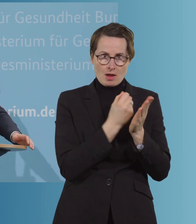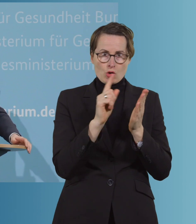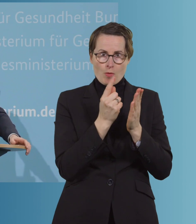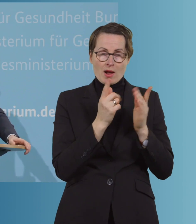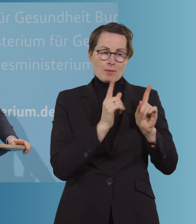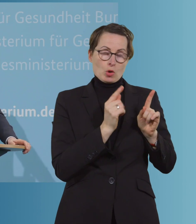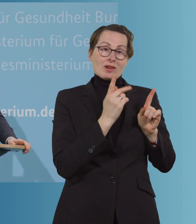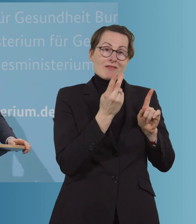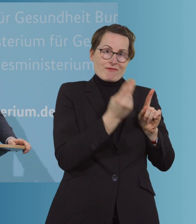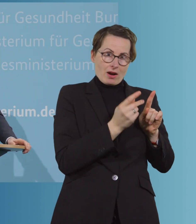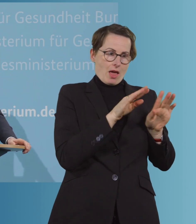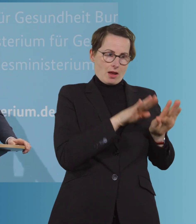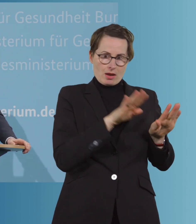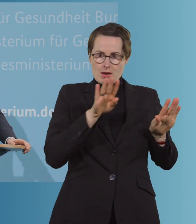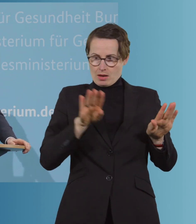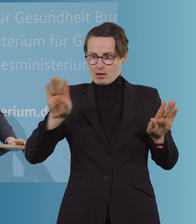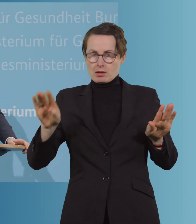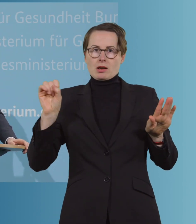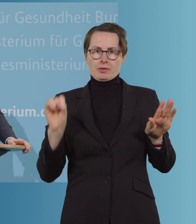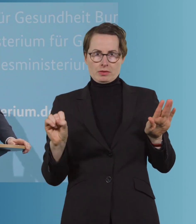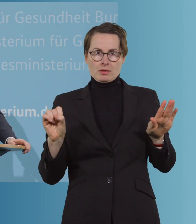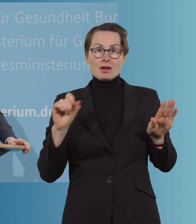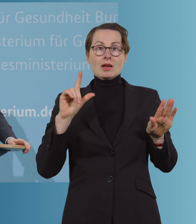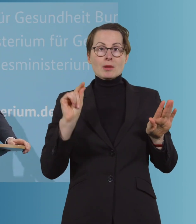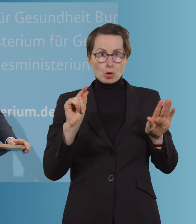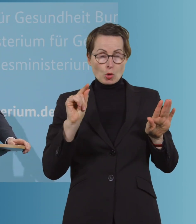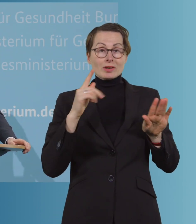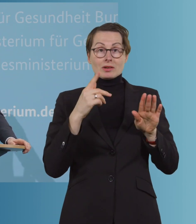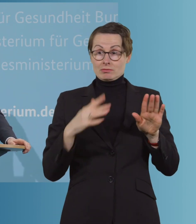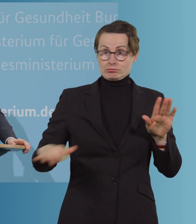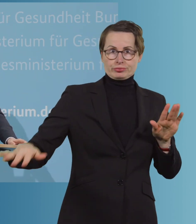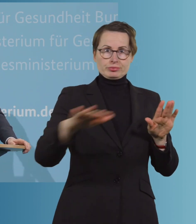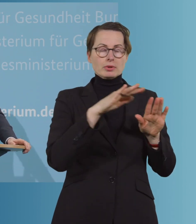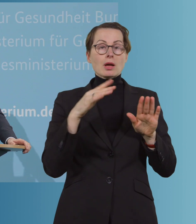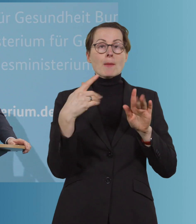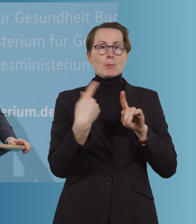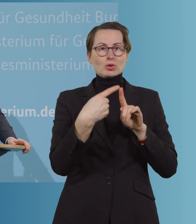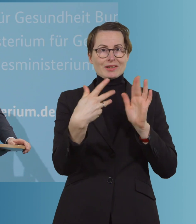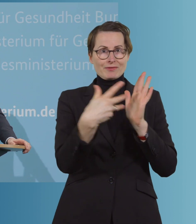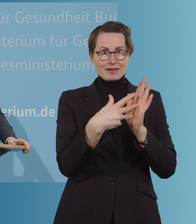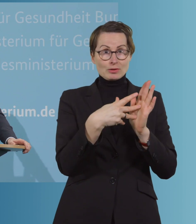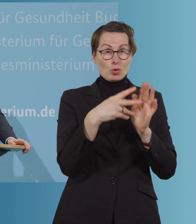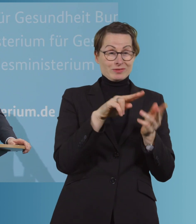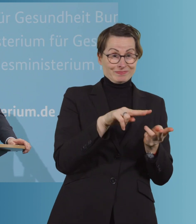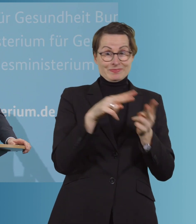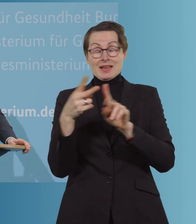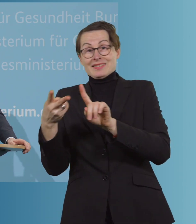viele, wenn nicht alle, Positivtestungen, die wir in Deutschland haben, eben auch auf diese Mutationen und das Vorkommen dieser